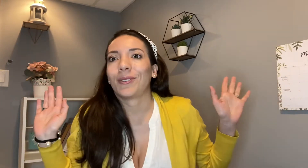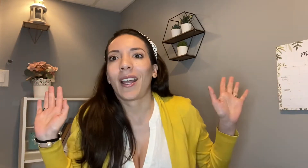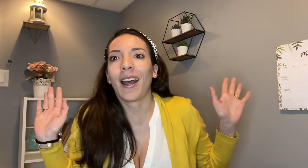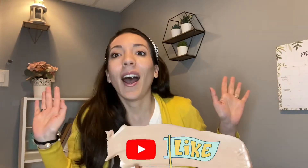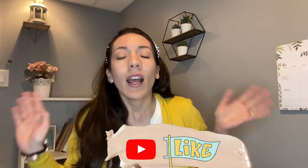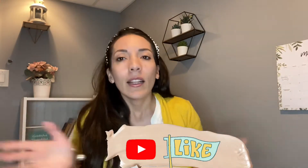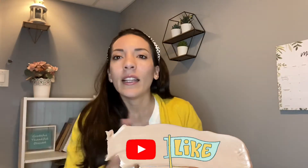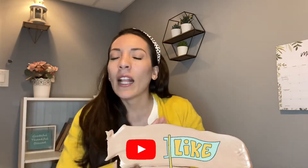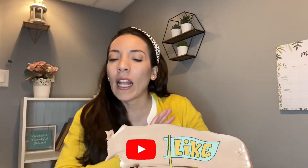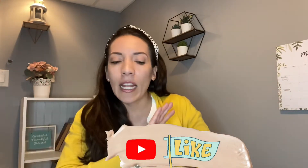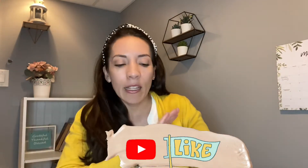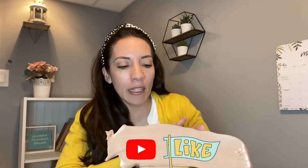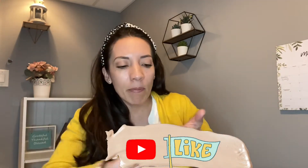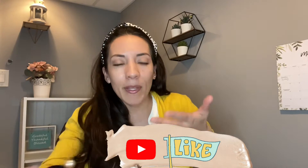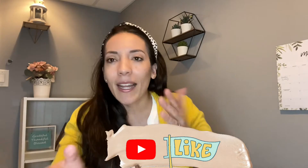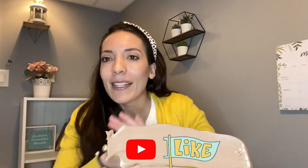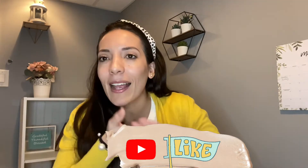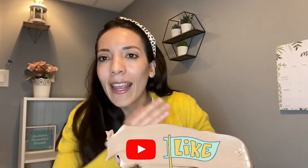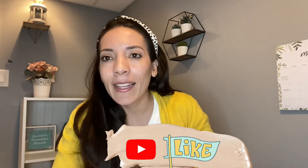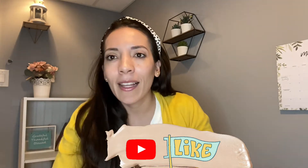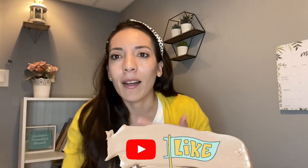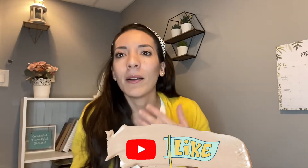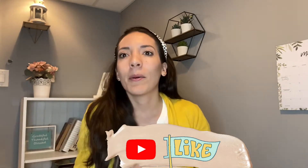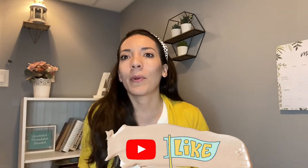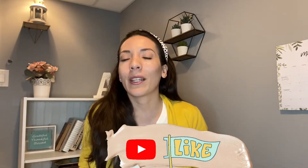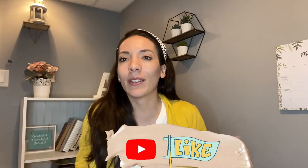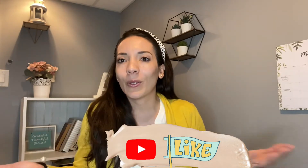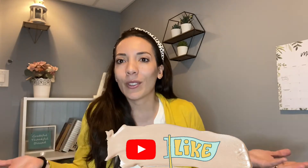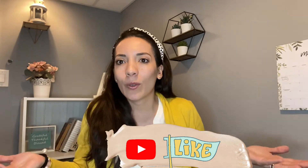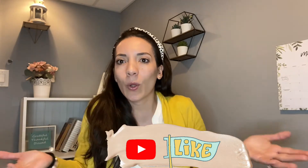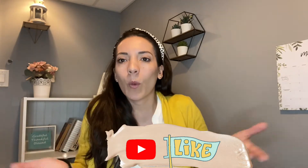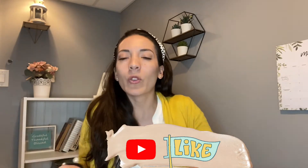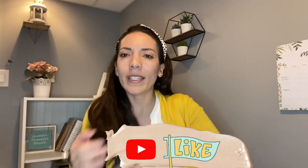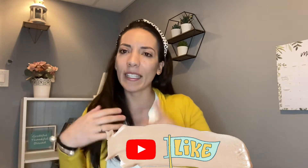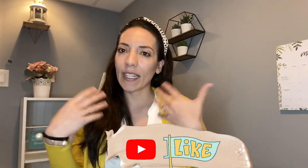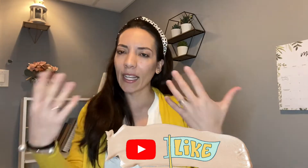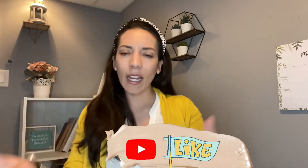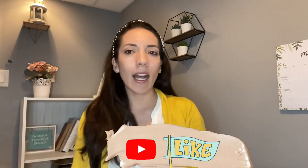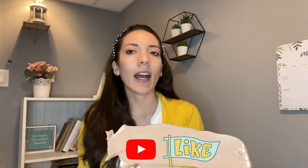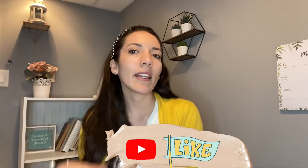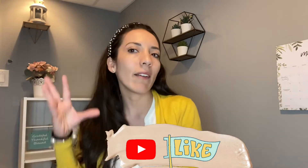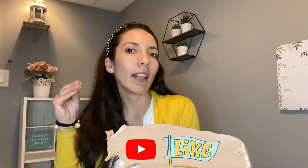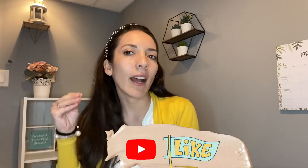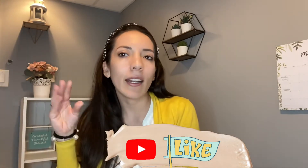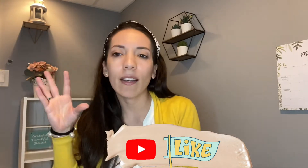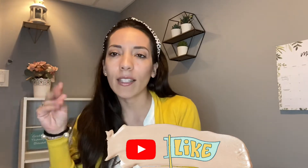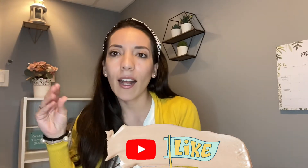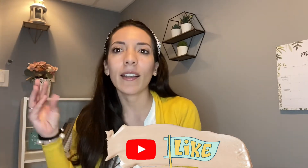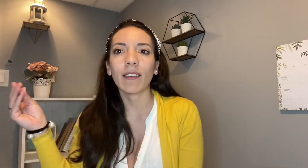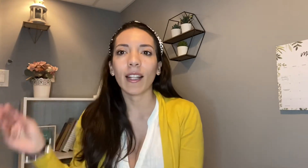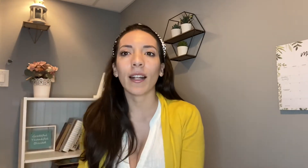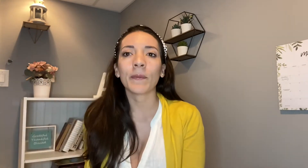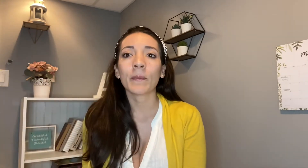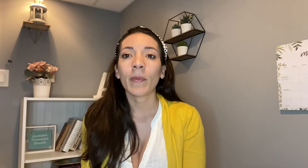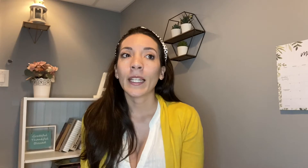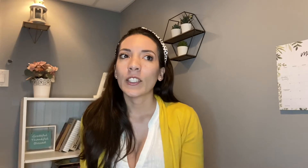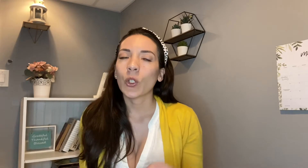sea y limpiar esa agenda porque entonces uno como se sienta acá y hablar y hablar y hablar yo